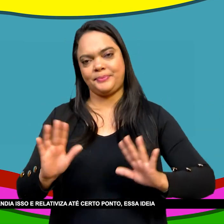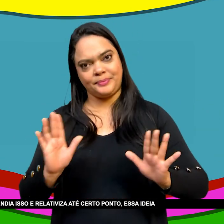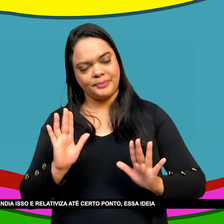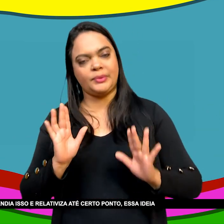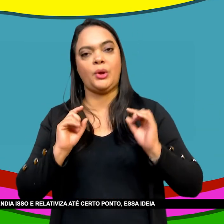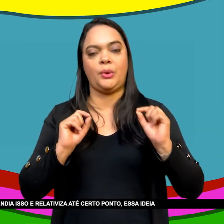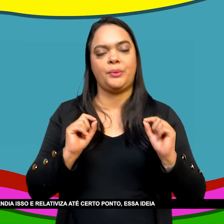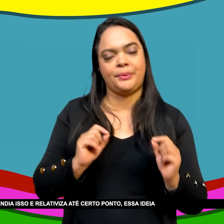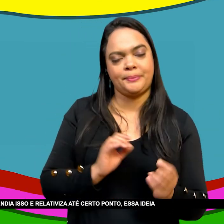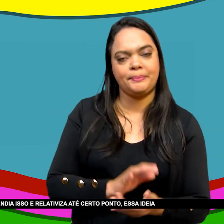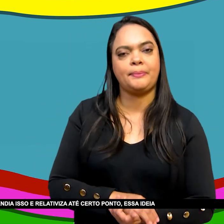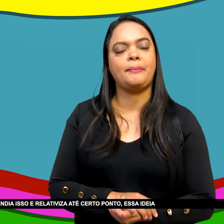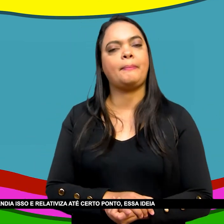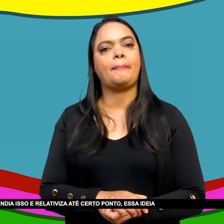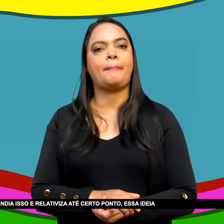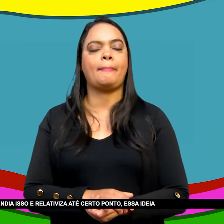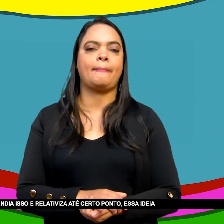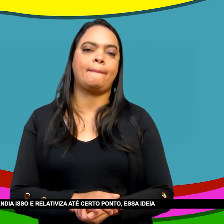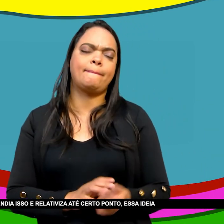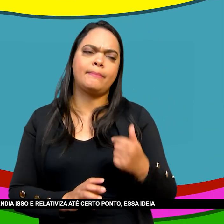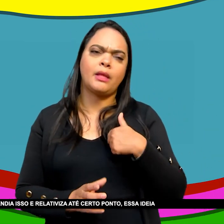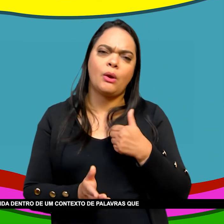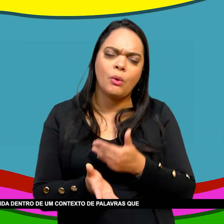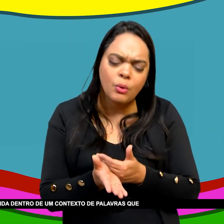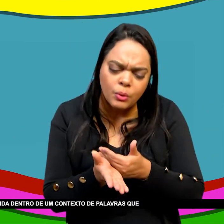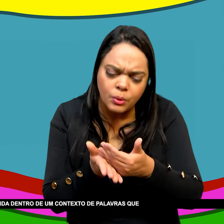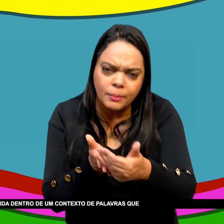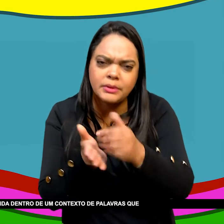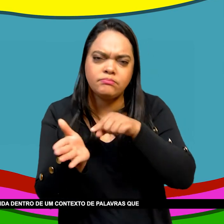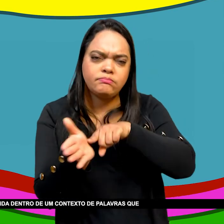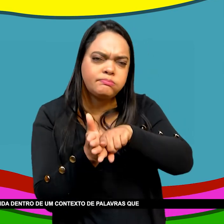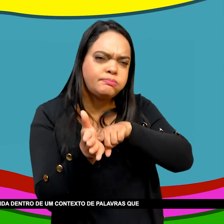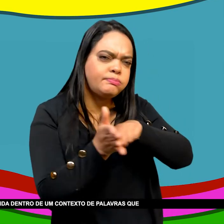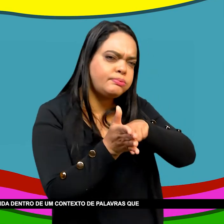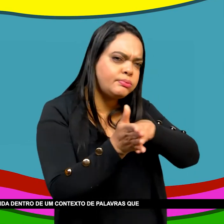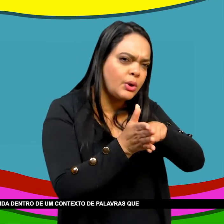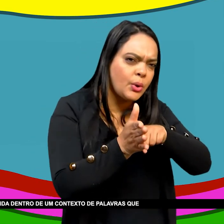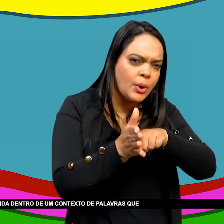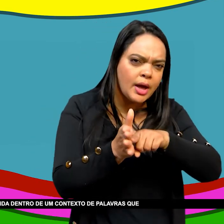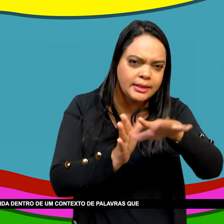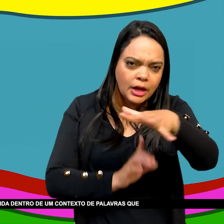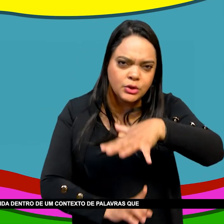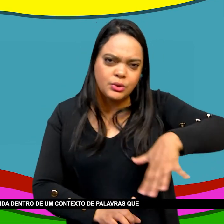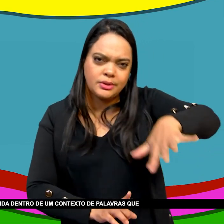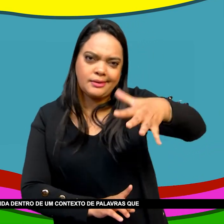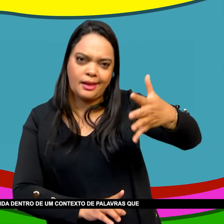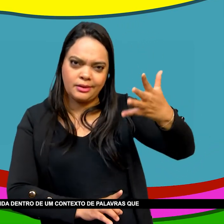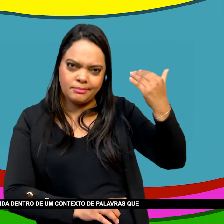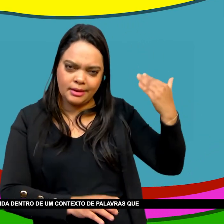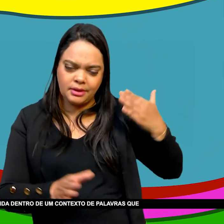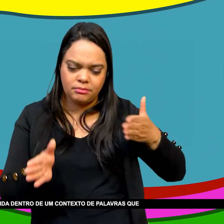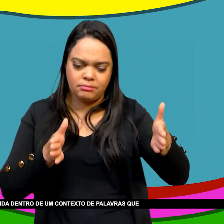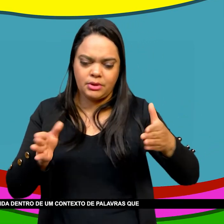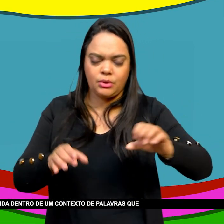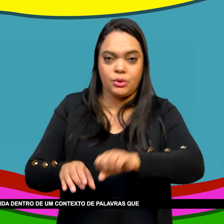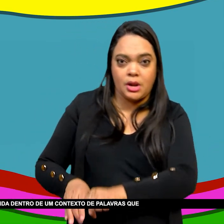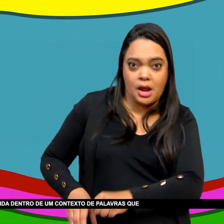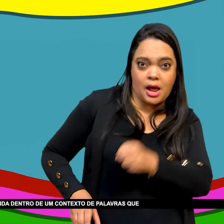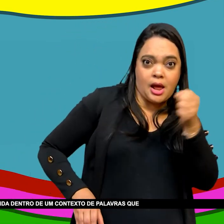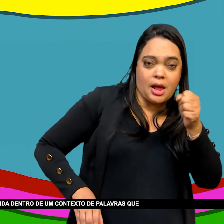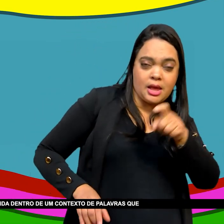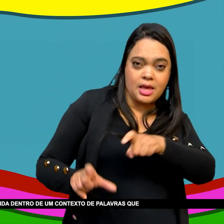Isso E relativiza Até certo ponto Essa ideia De que a imprensa Era elitista Porque ela estava Inserida